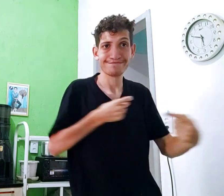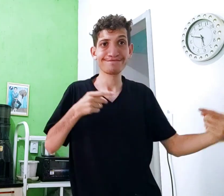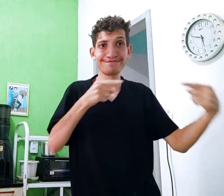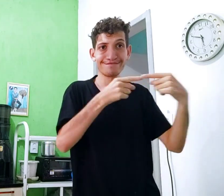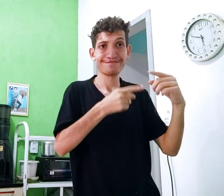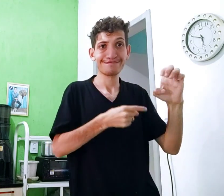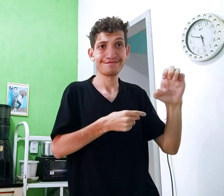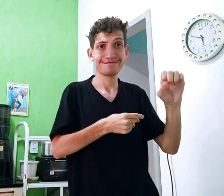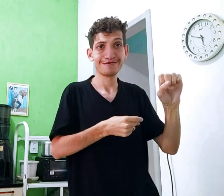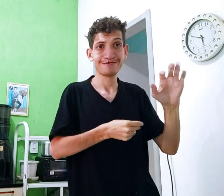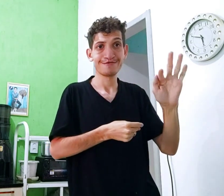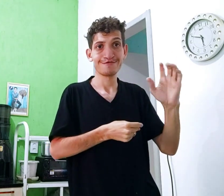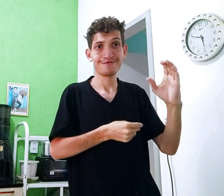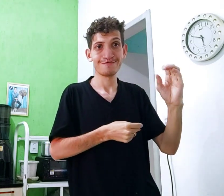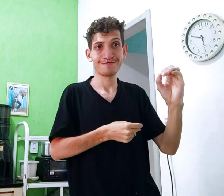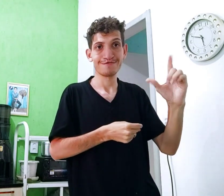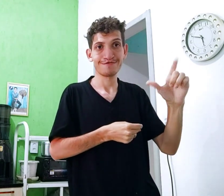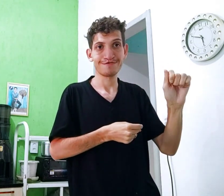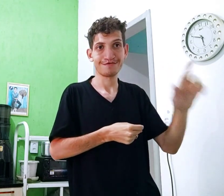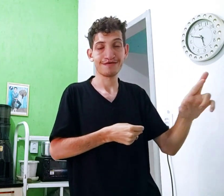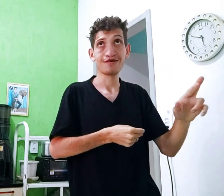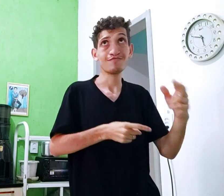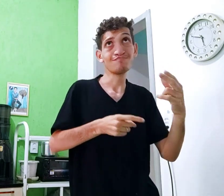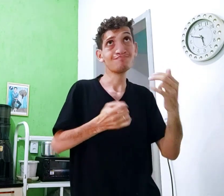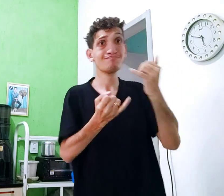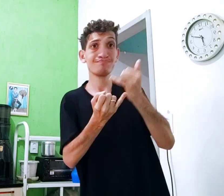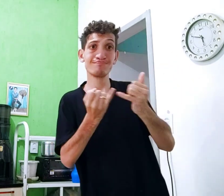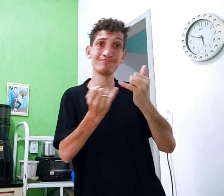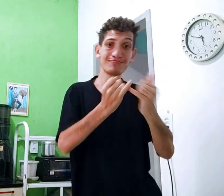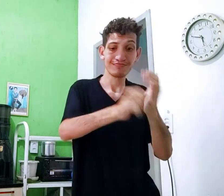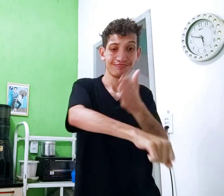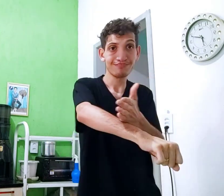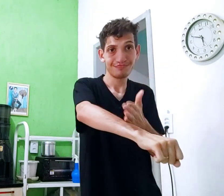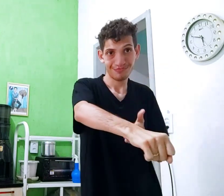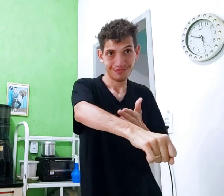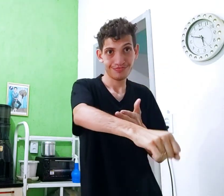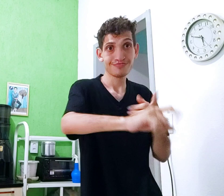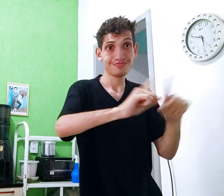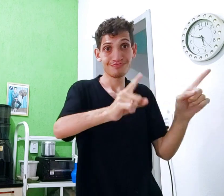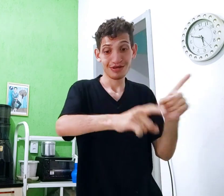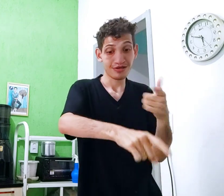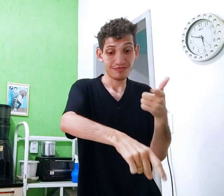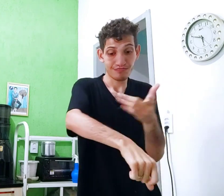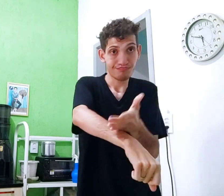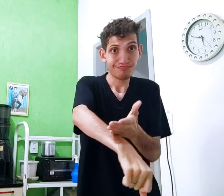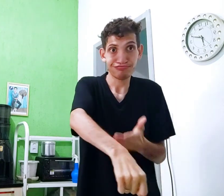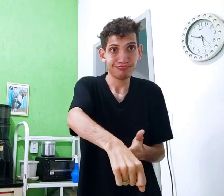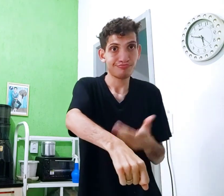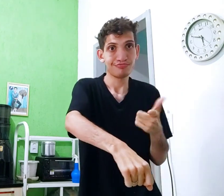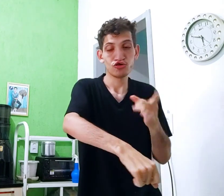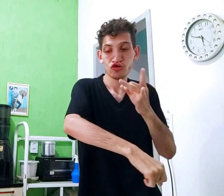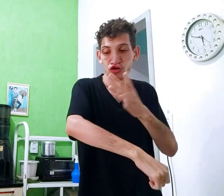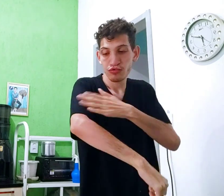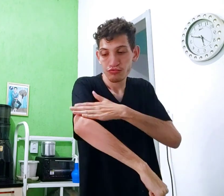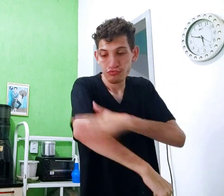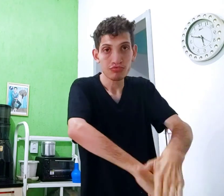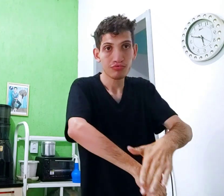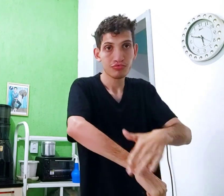Isso daqui se aplica escolar, sinônimo de machucar, mas não